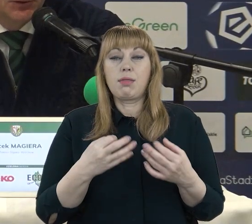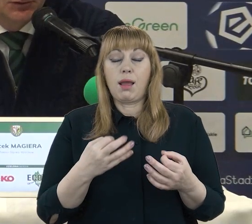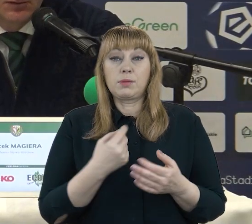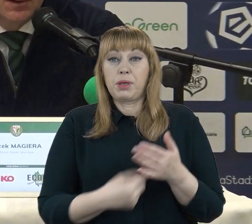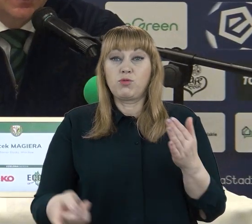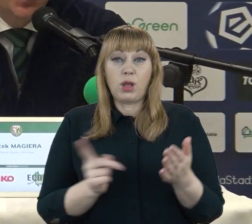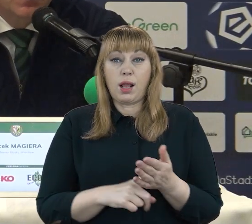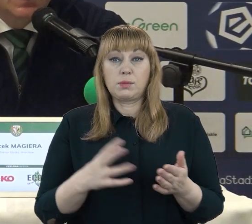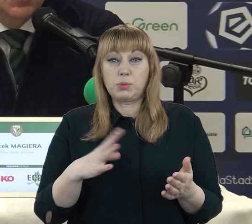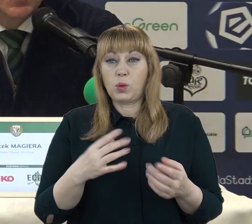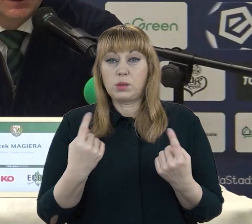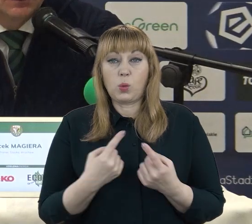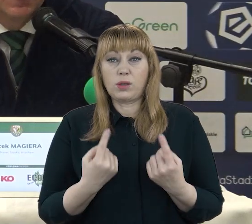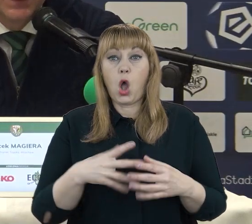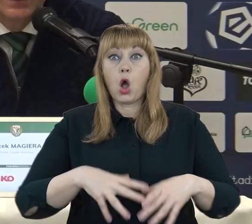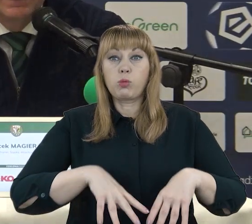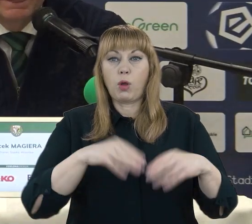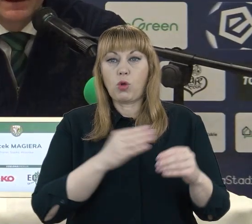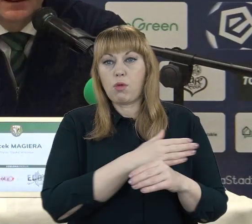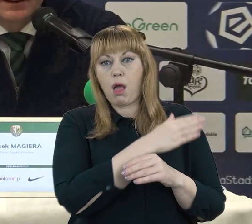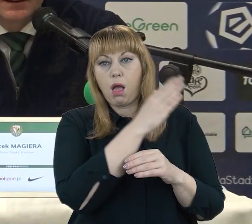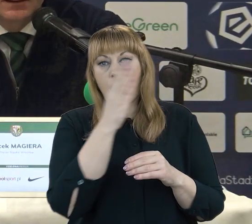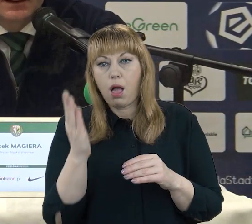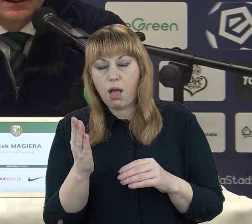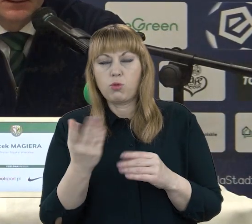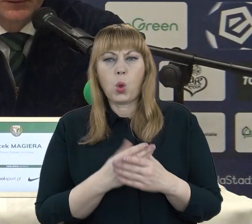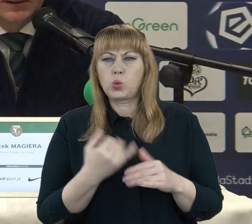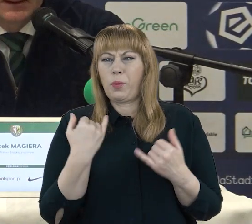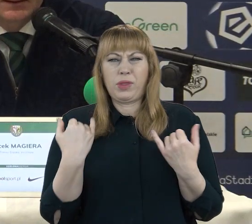początku. To jest zupełnie coś innego dla zawodnika.